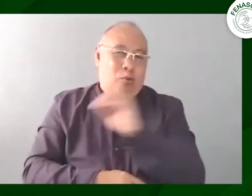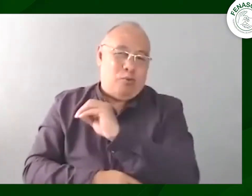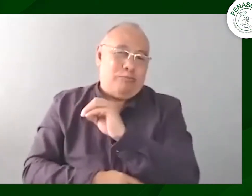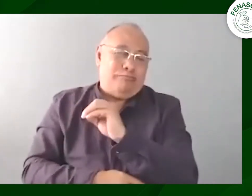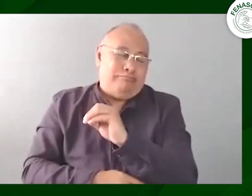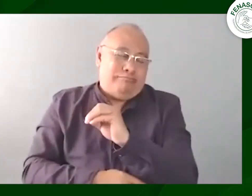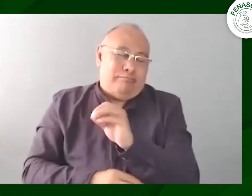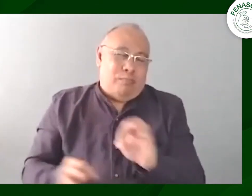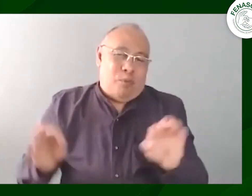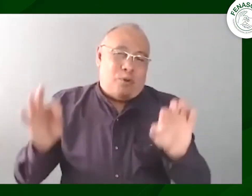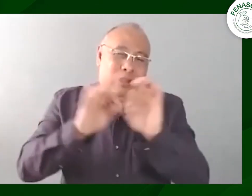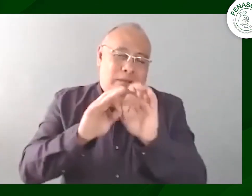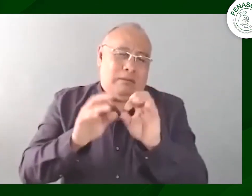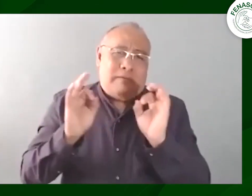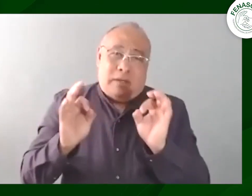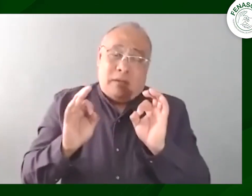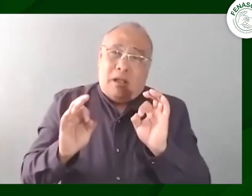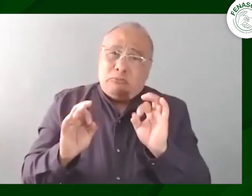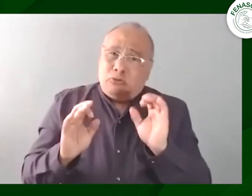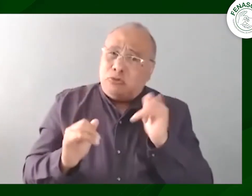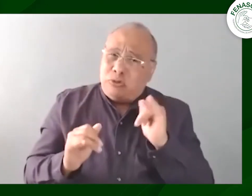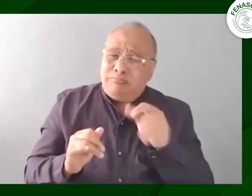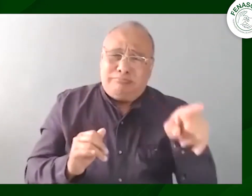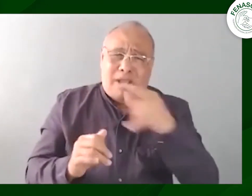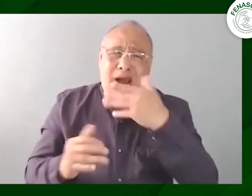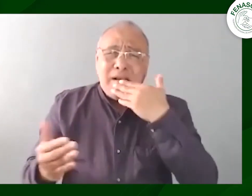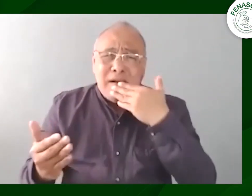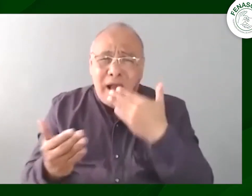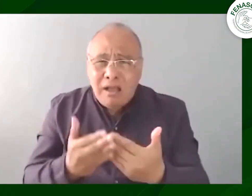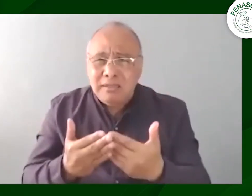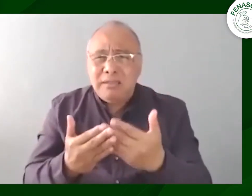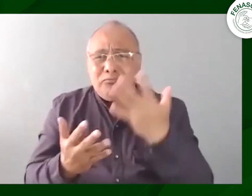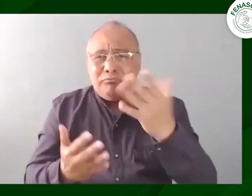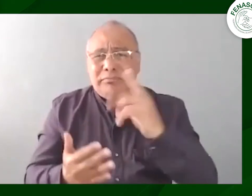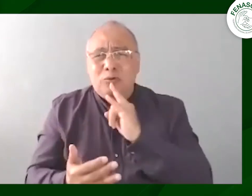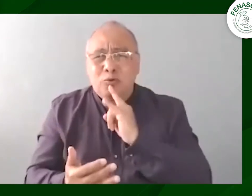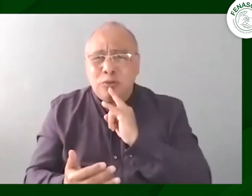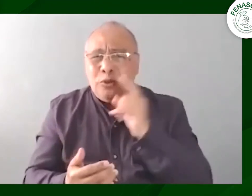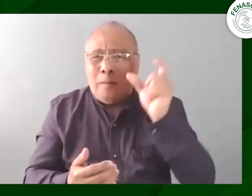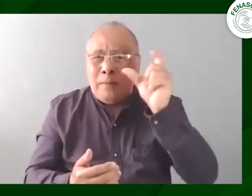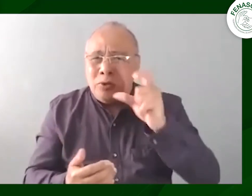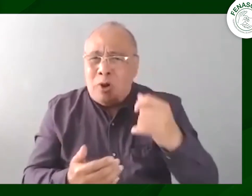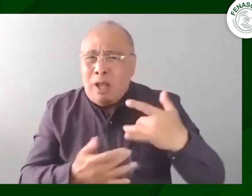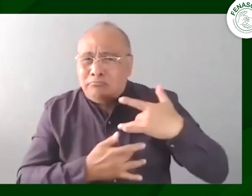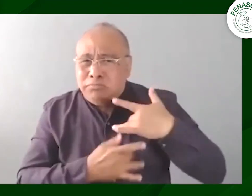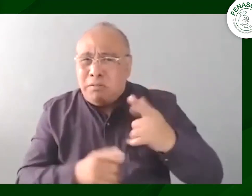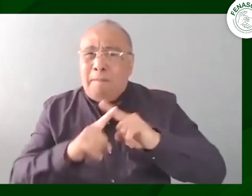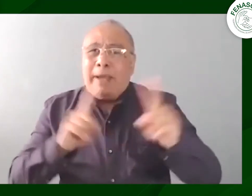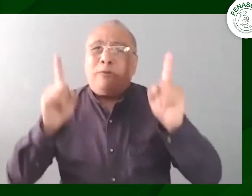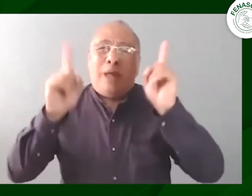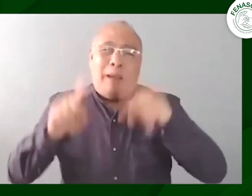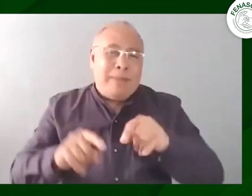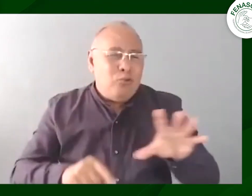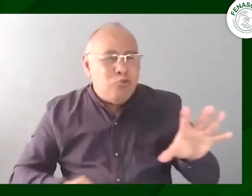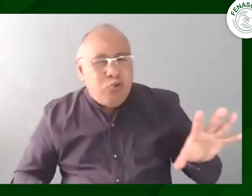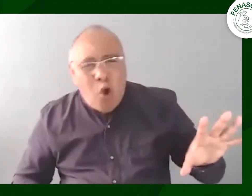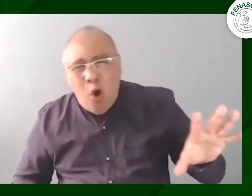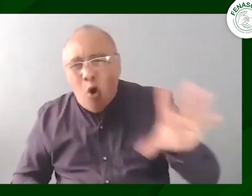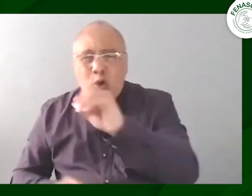cosas se quedan claras y se mejoran qué bueno entonces que lo hagamos lo sigamos haciendo de esta manera muchas